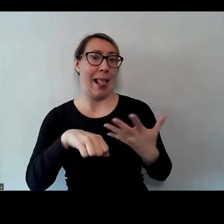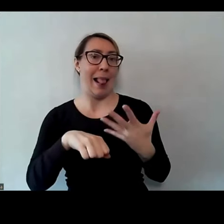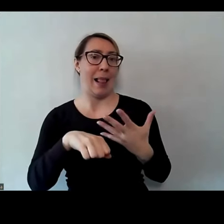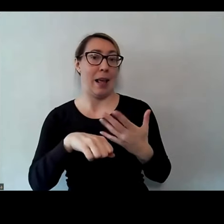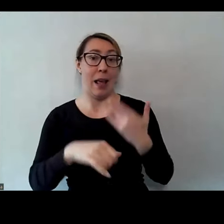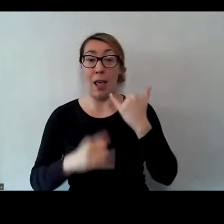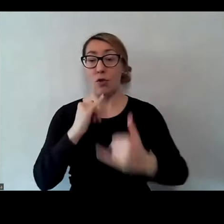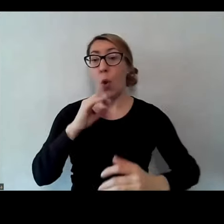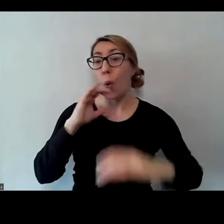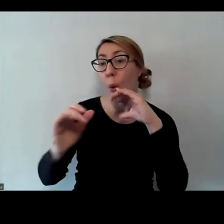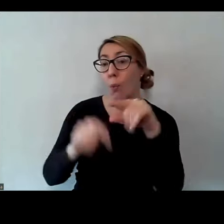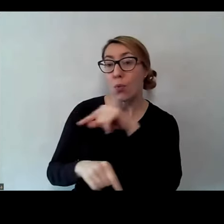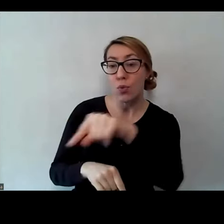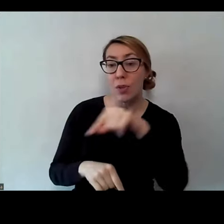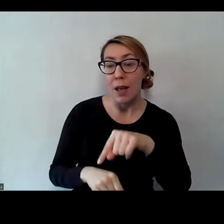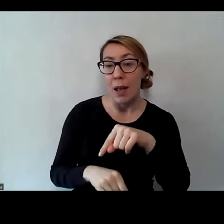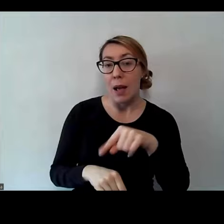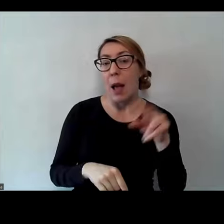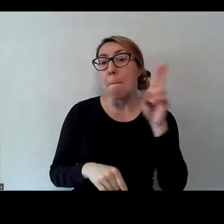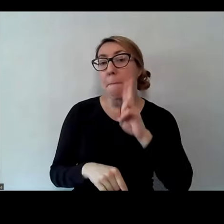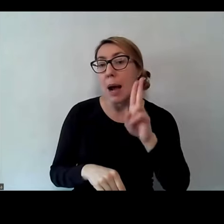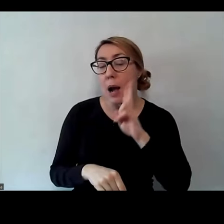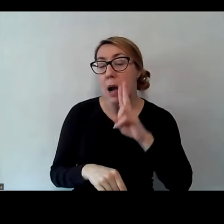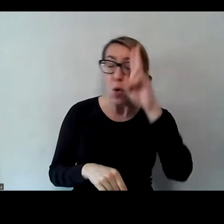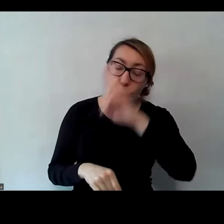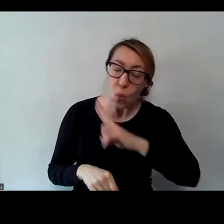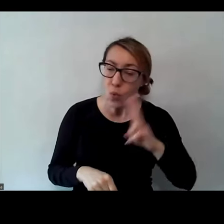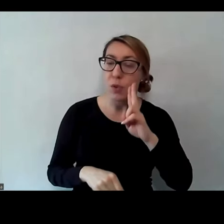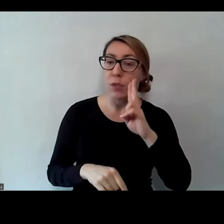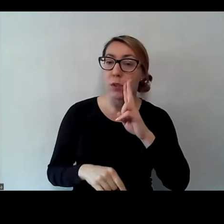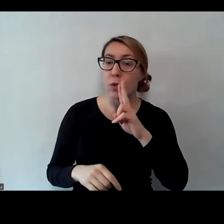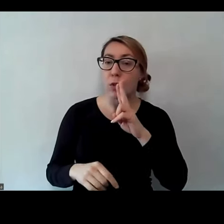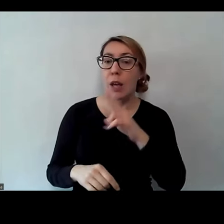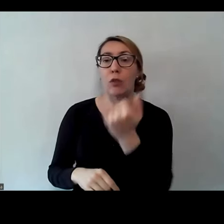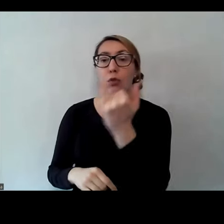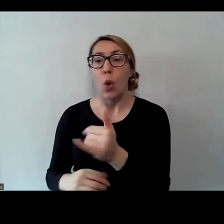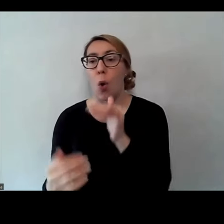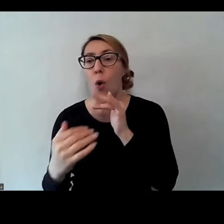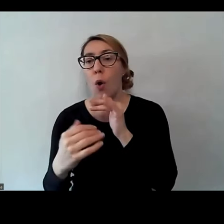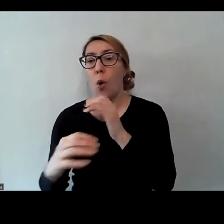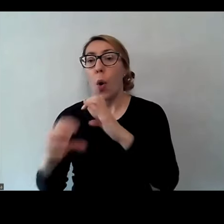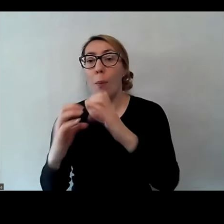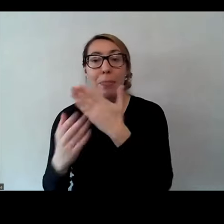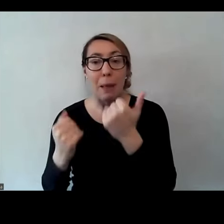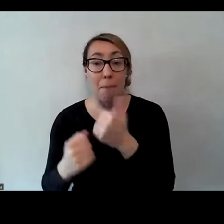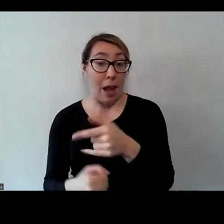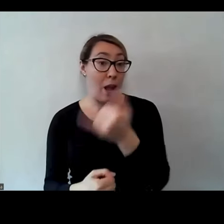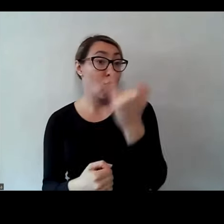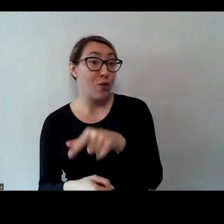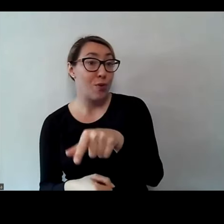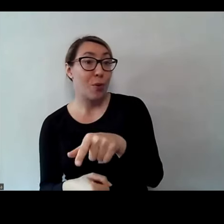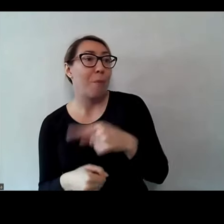komunikacji pomiędzy dzieckiem a rodzicem, jeżeli nie ma dziecko narzędzia w postaci języka, to dziecko